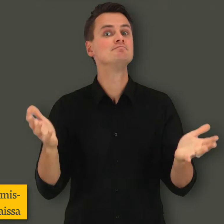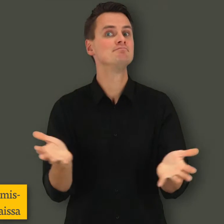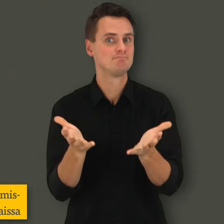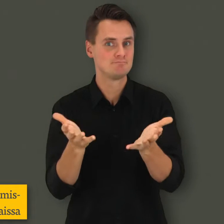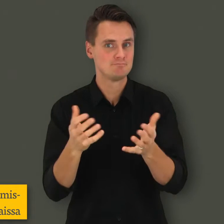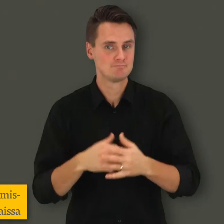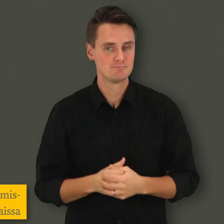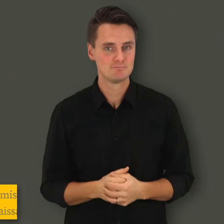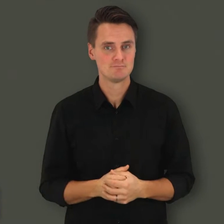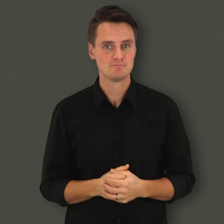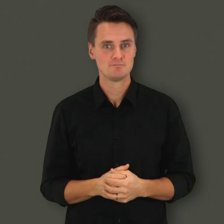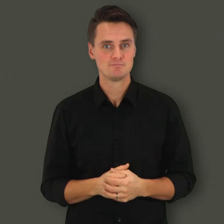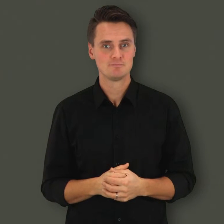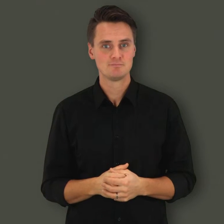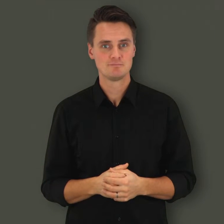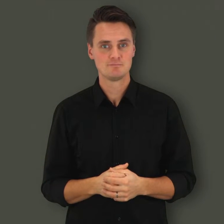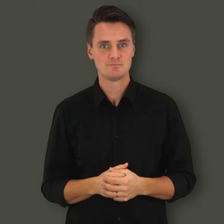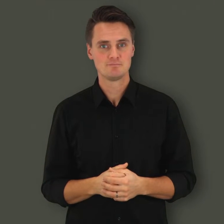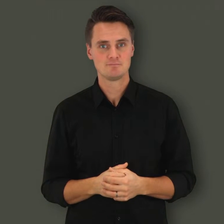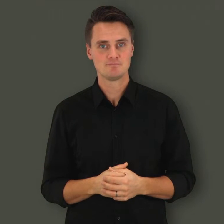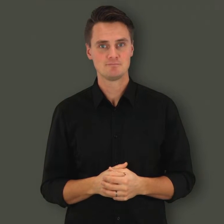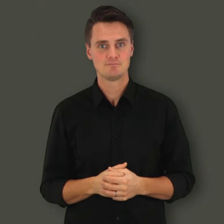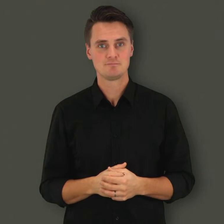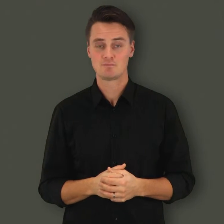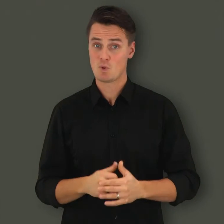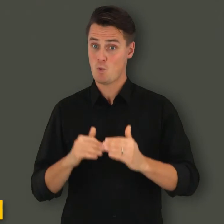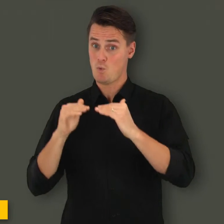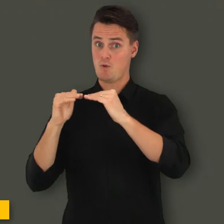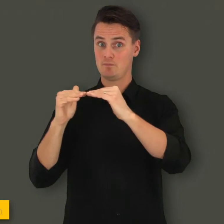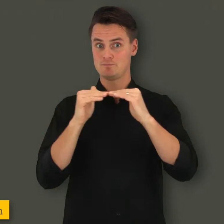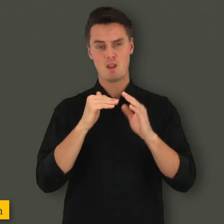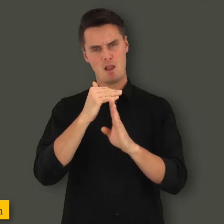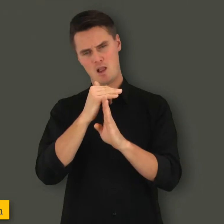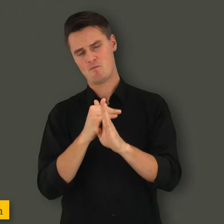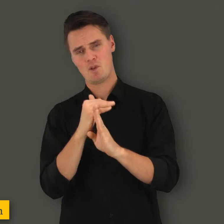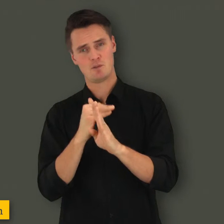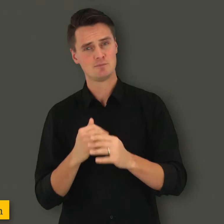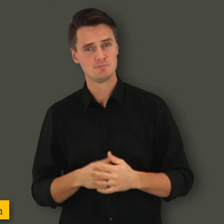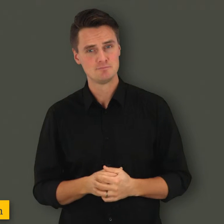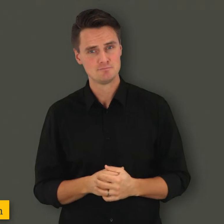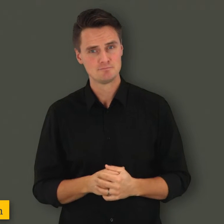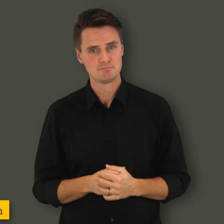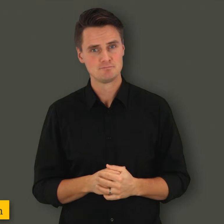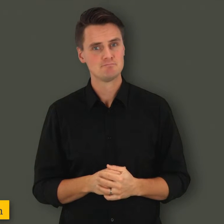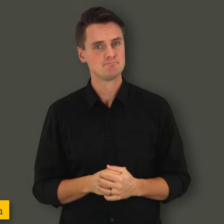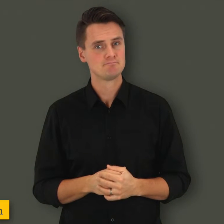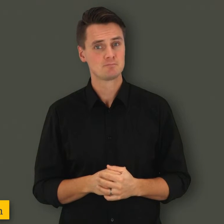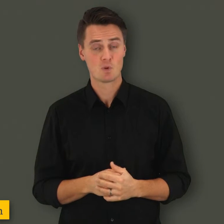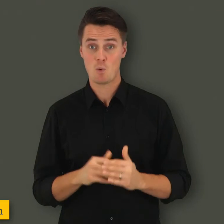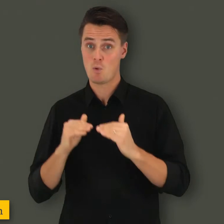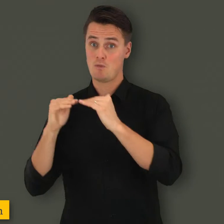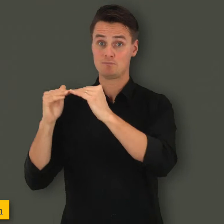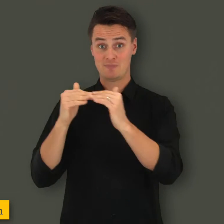tarvittavista toimenpiteistä yhdenvertaisuuden edistämiseksi. Yhdenvertaisuuden arvioiminen